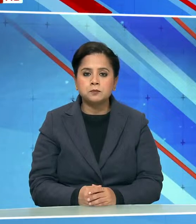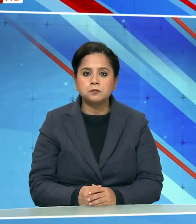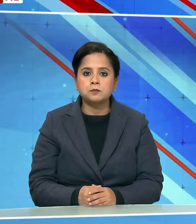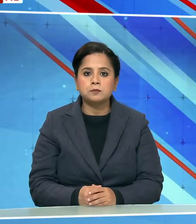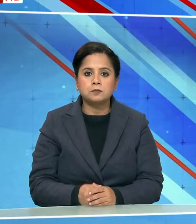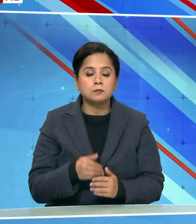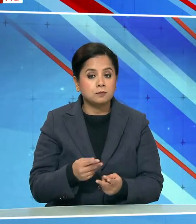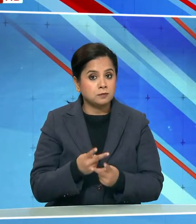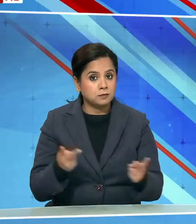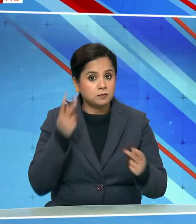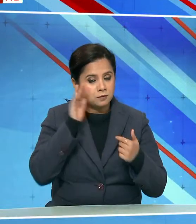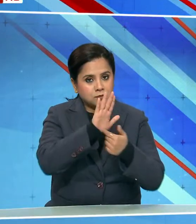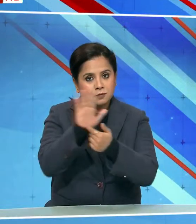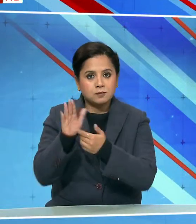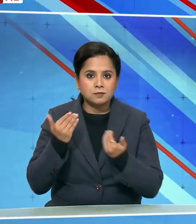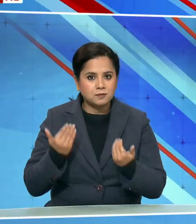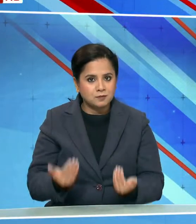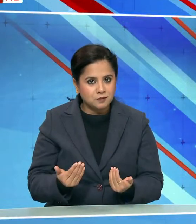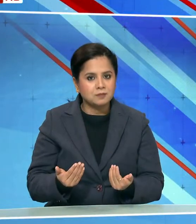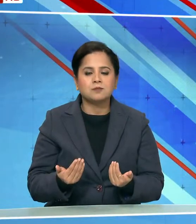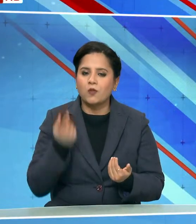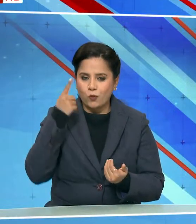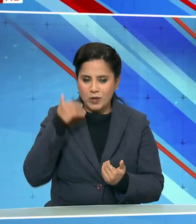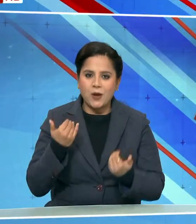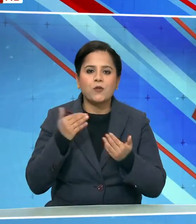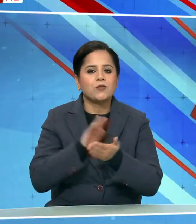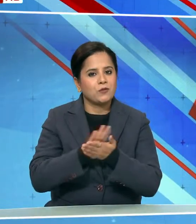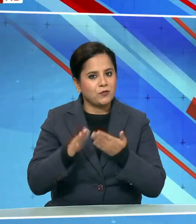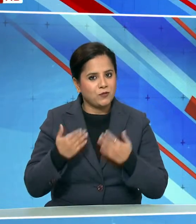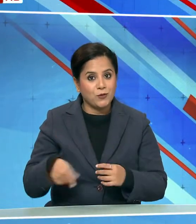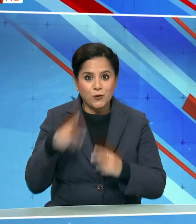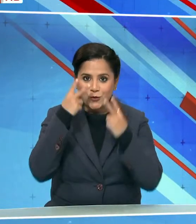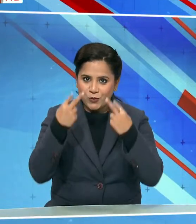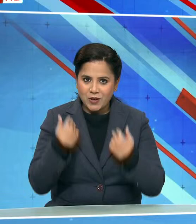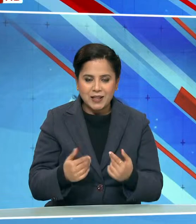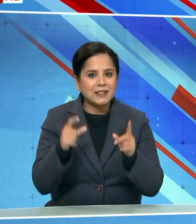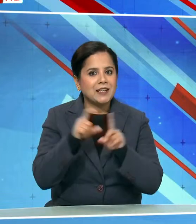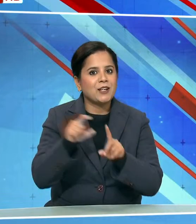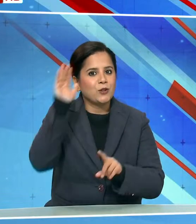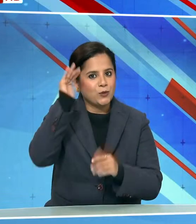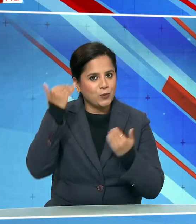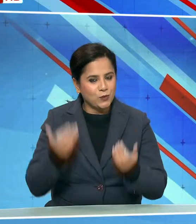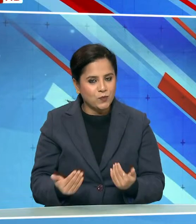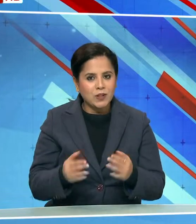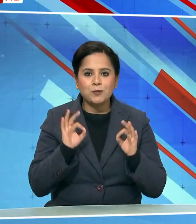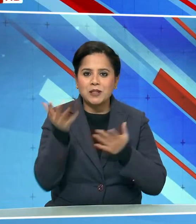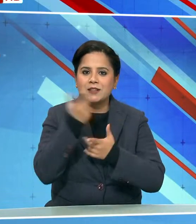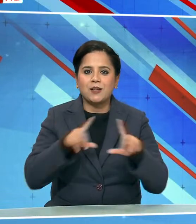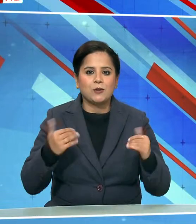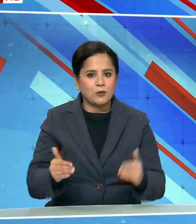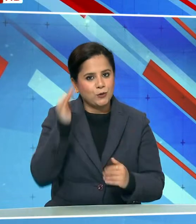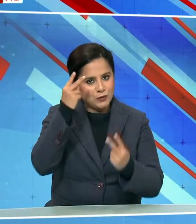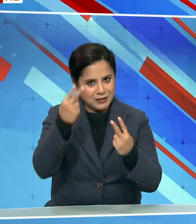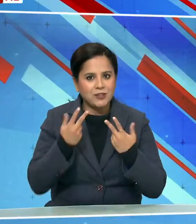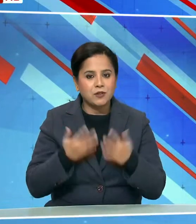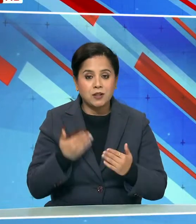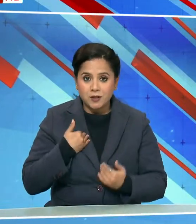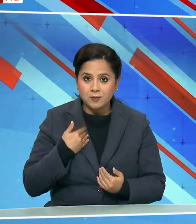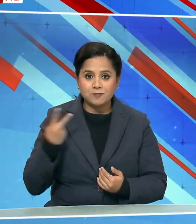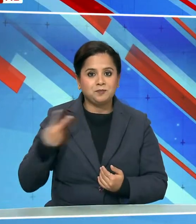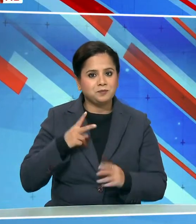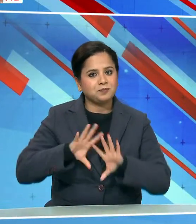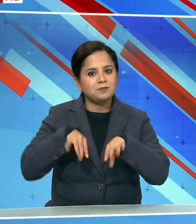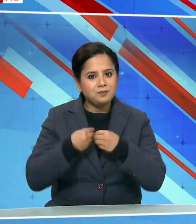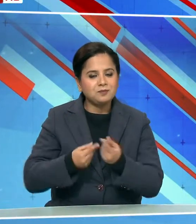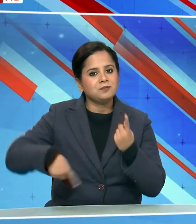इसी के साथ समाचार में अभी के लिए इतना ही आपने देखा डिडिन्यूस का विशेश सांकेतिक भाषा समाचार मुझे और